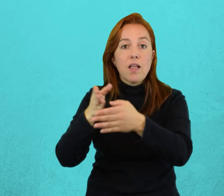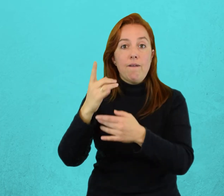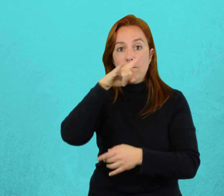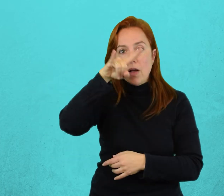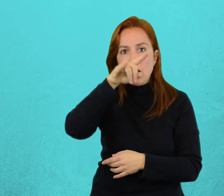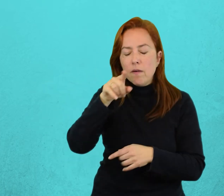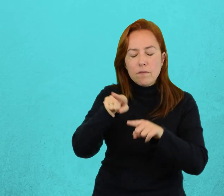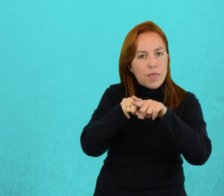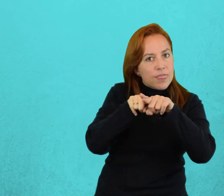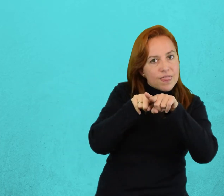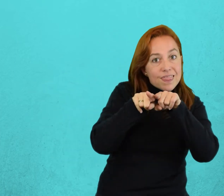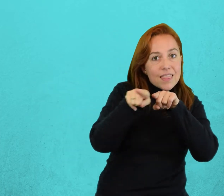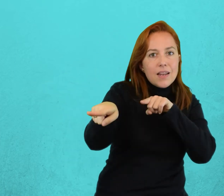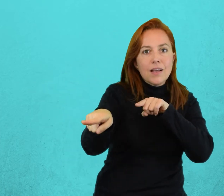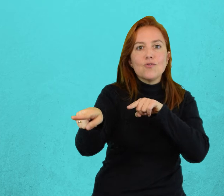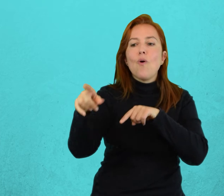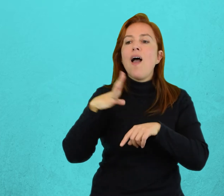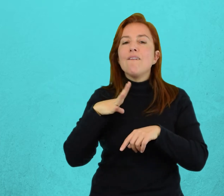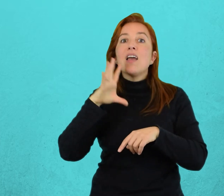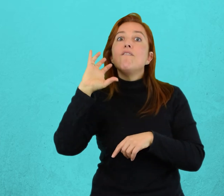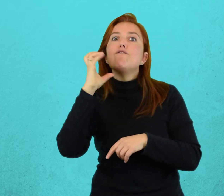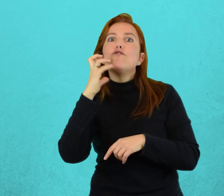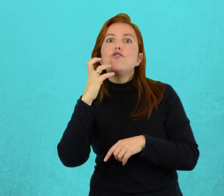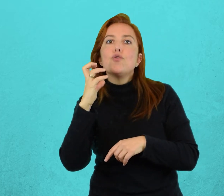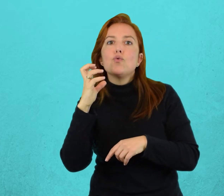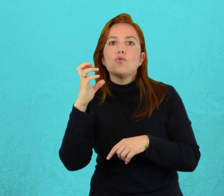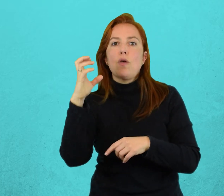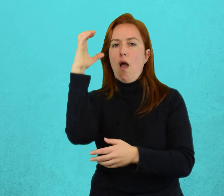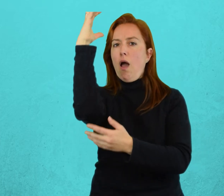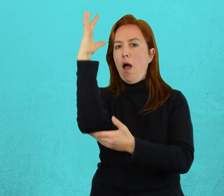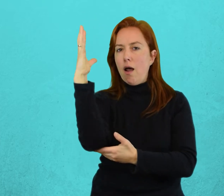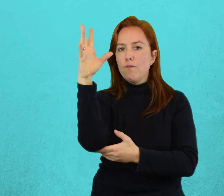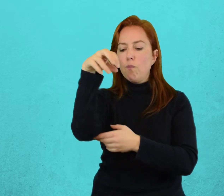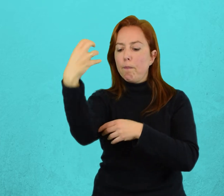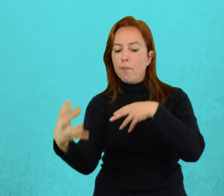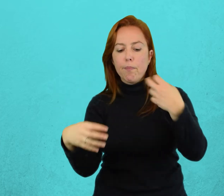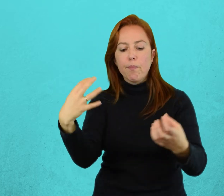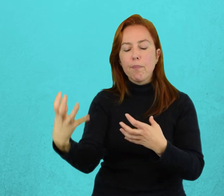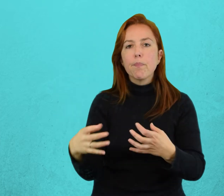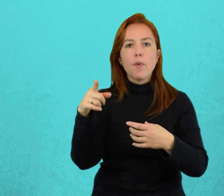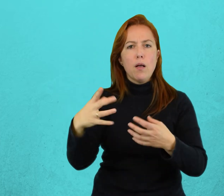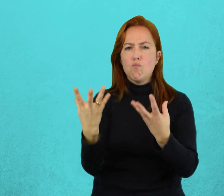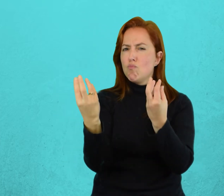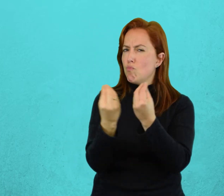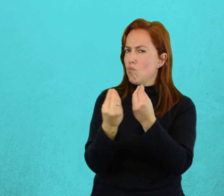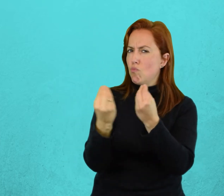Ellas iban derechito al gran mangal del parque. Allí estaban las matas hinchadas, rebosantes,